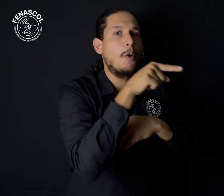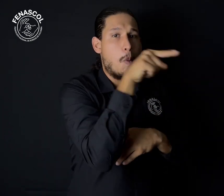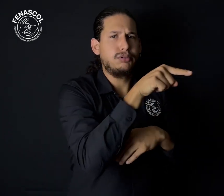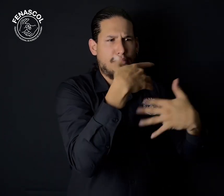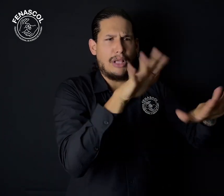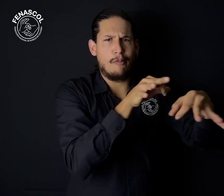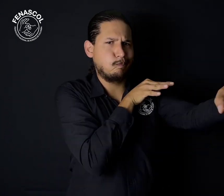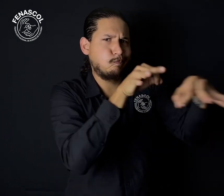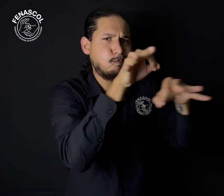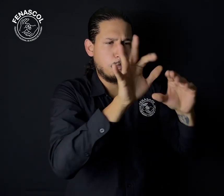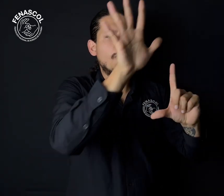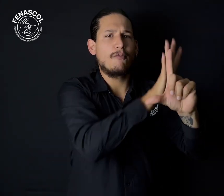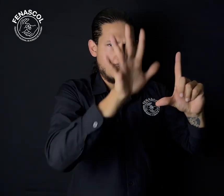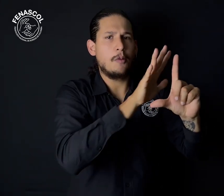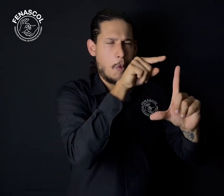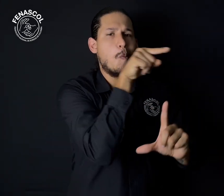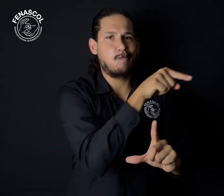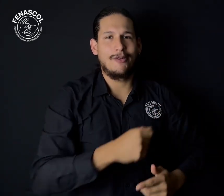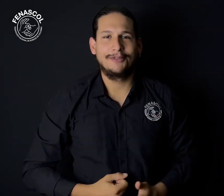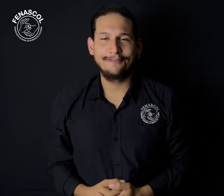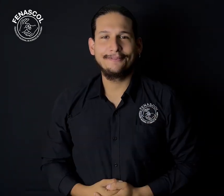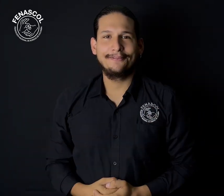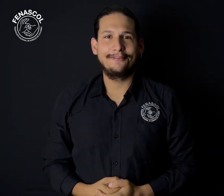En el video que les menciono, se les hace la explicación del proceso.